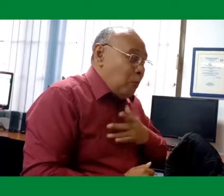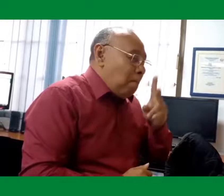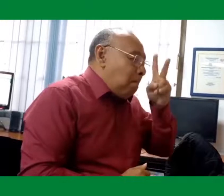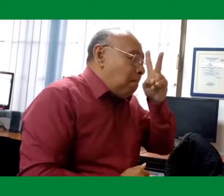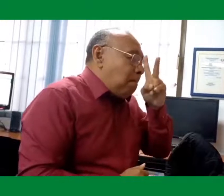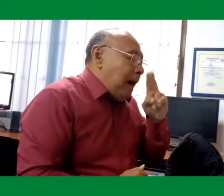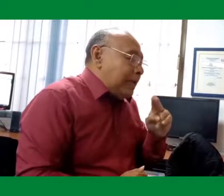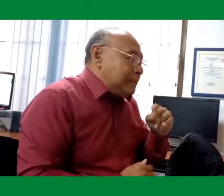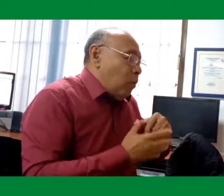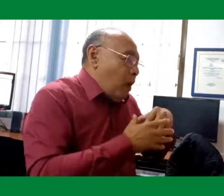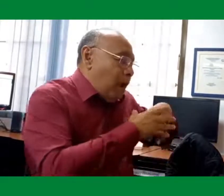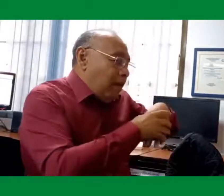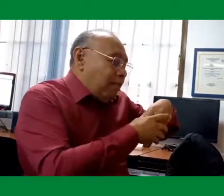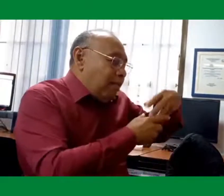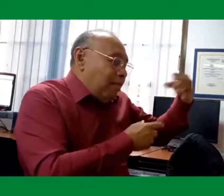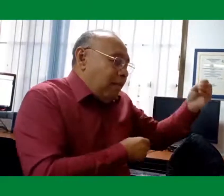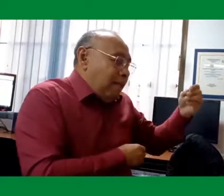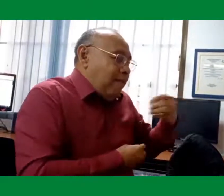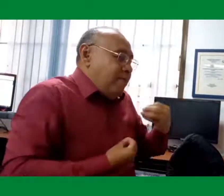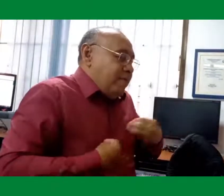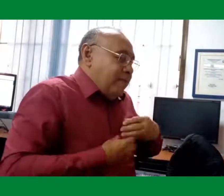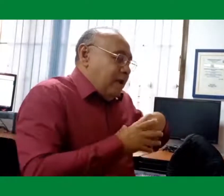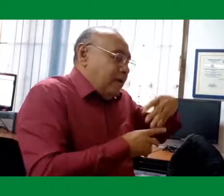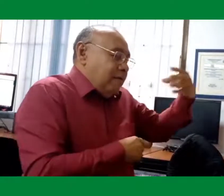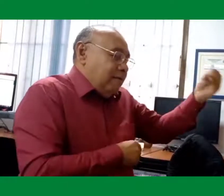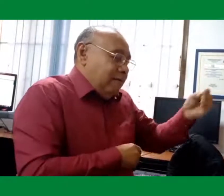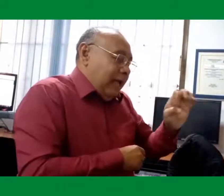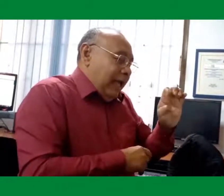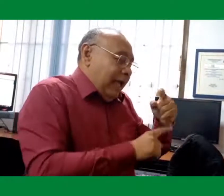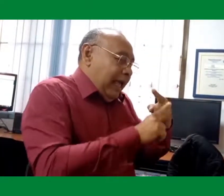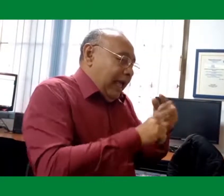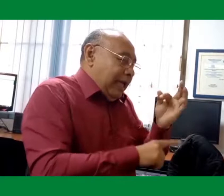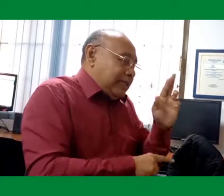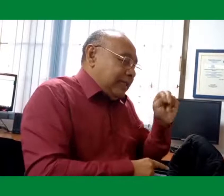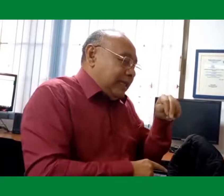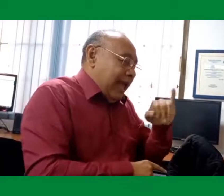es nuestro idioma. Las personas sordas somos como extranjeros.